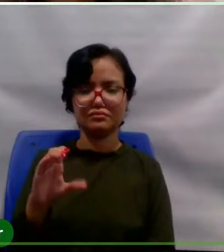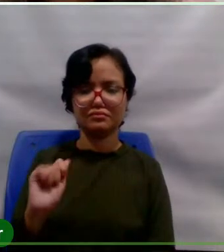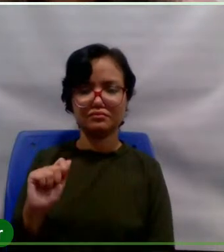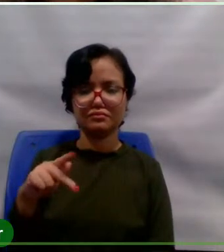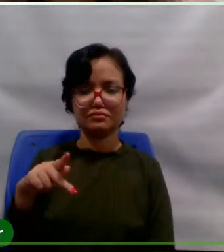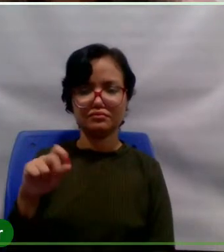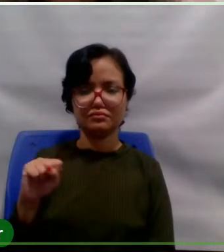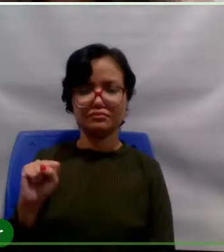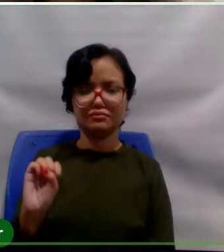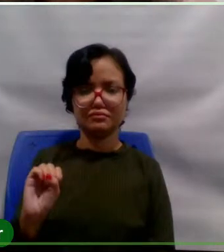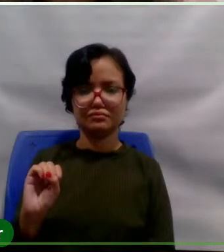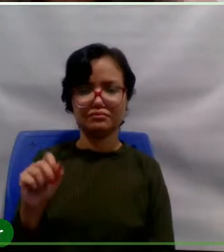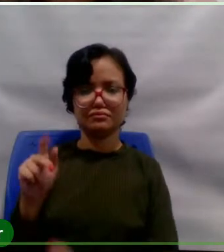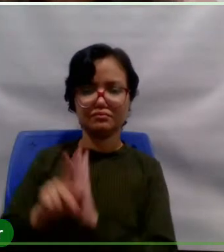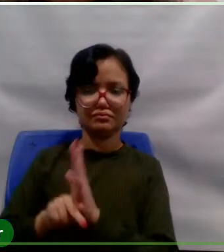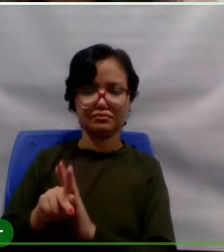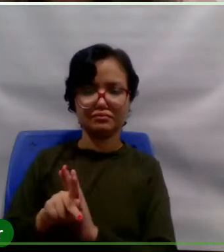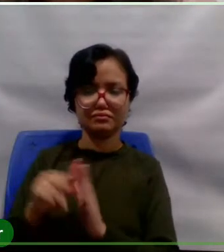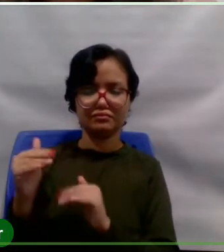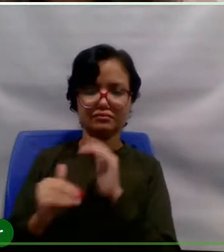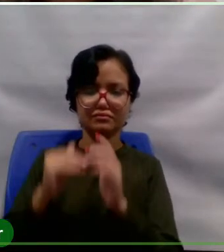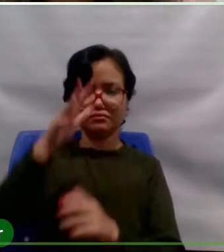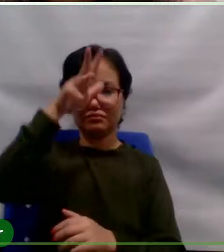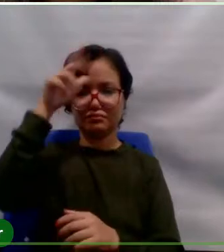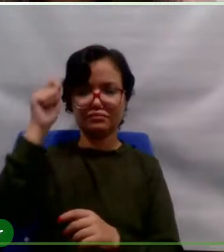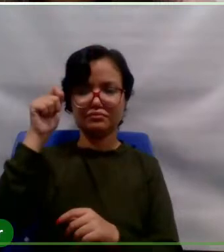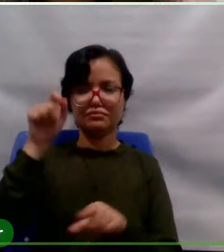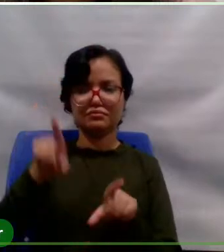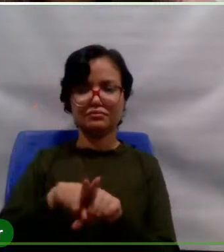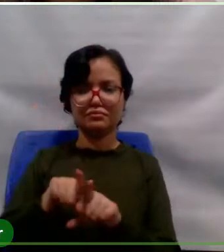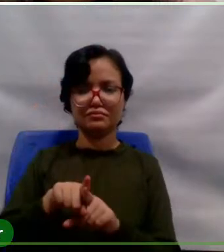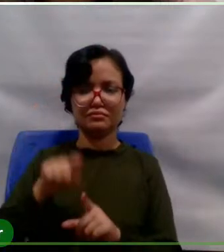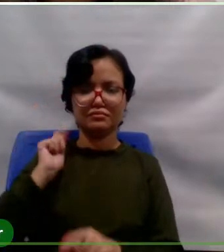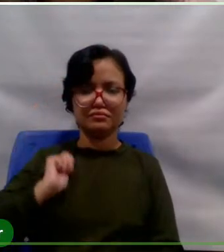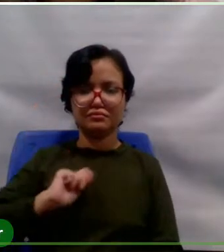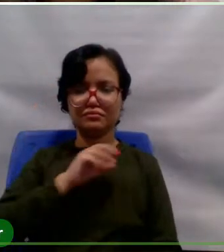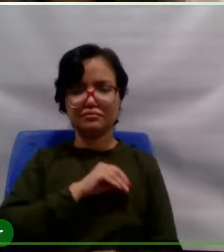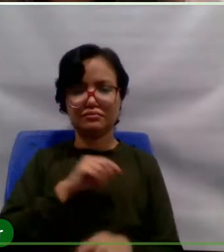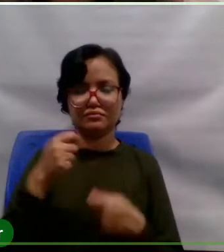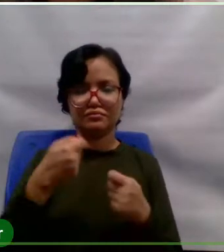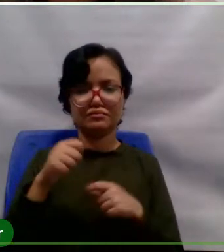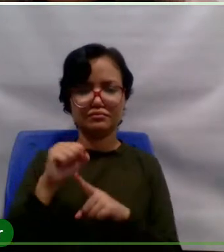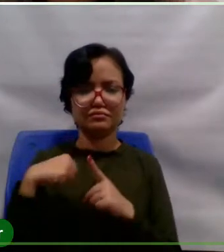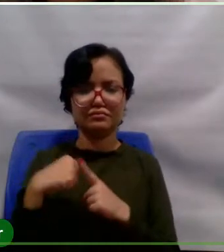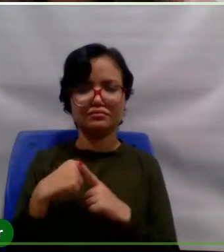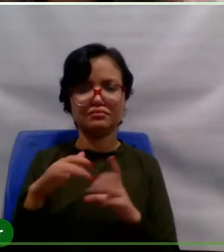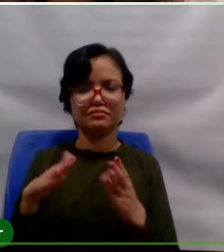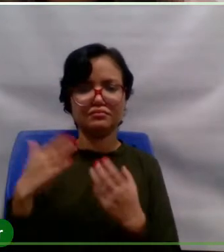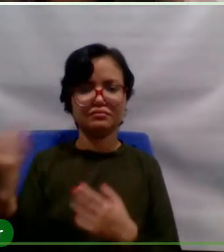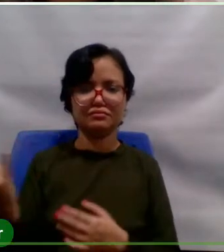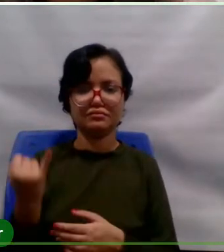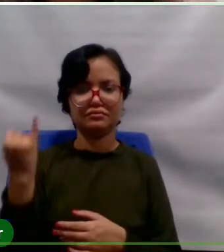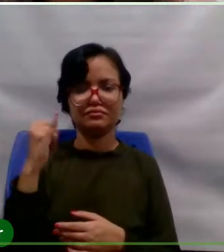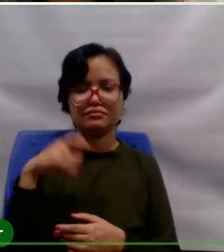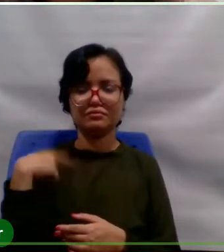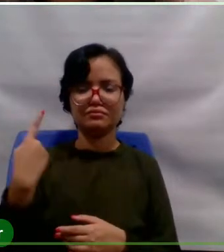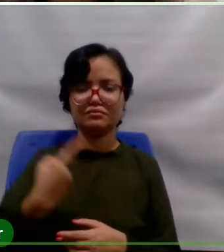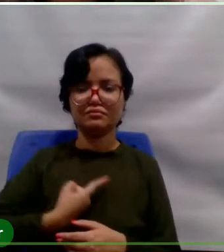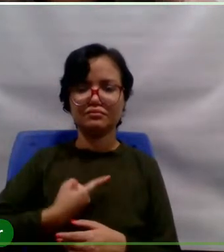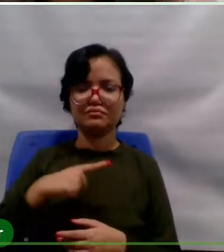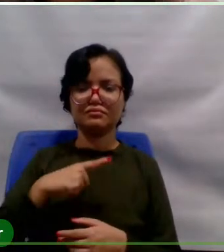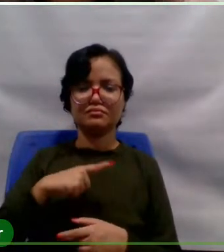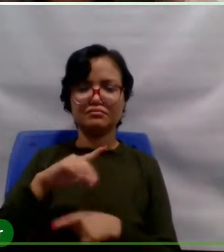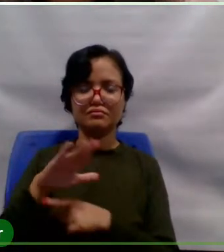Desenvolvimento da Amazônia. E através das Bolsas de Demanda Social. Então, é muito importante também que a gente tenha essa